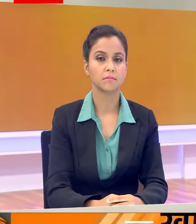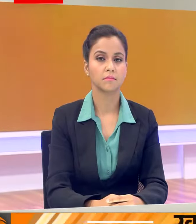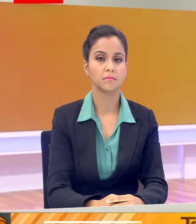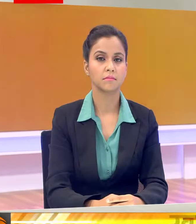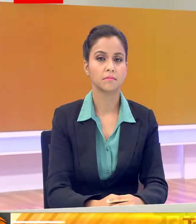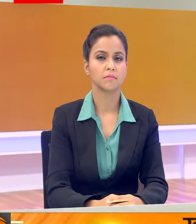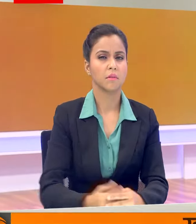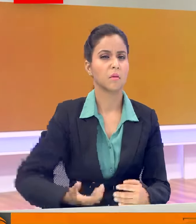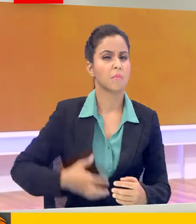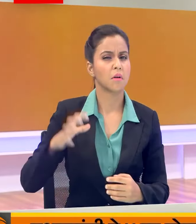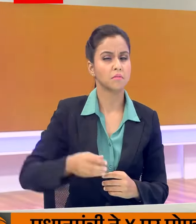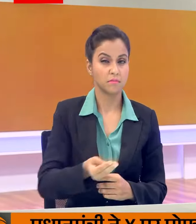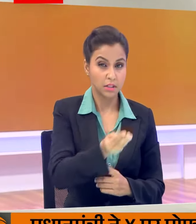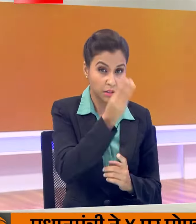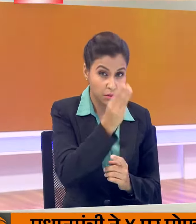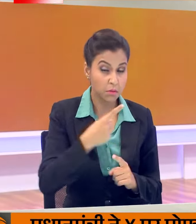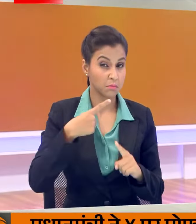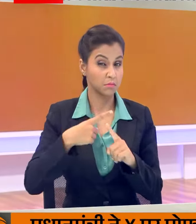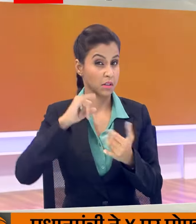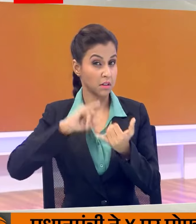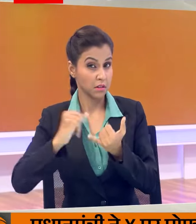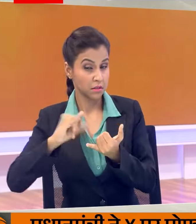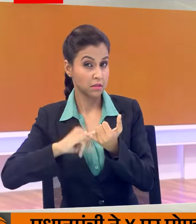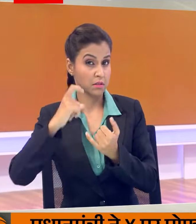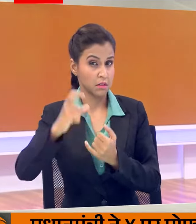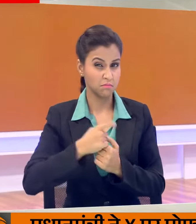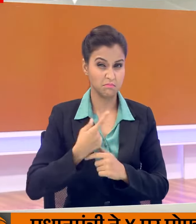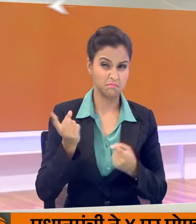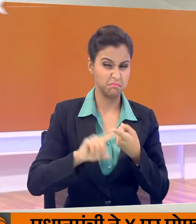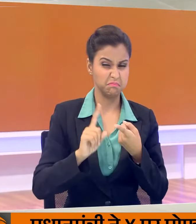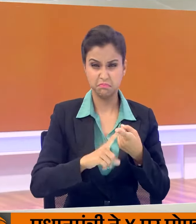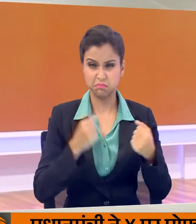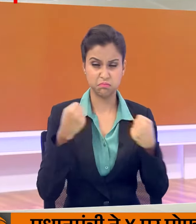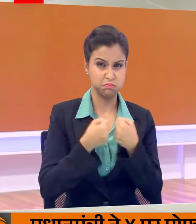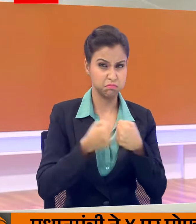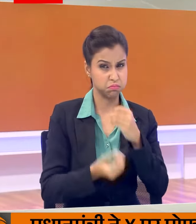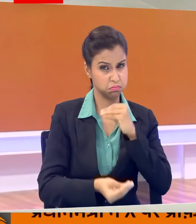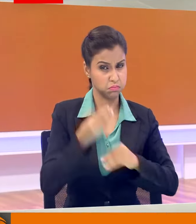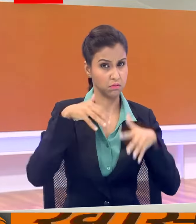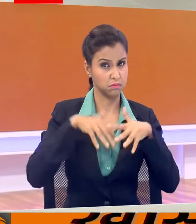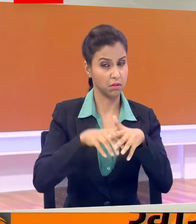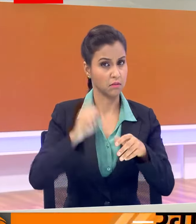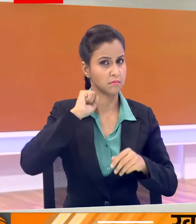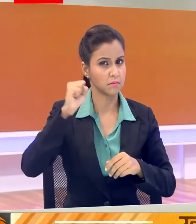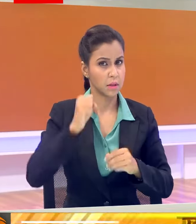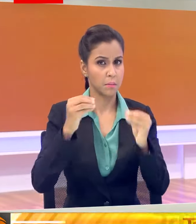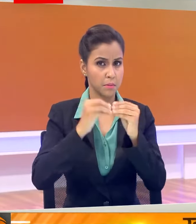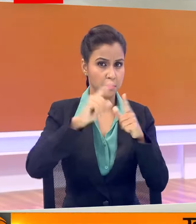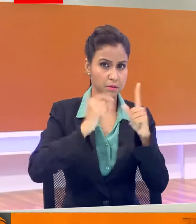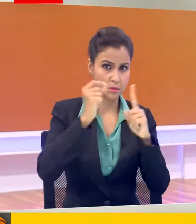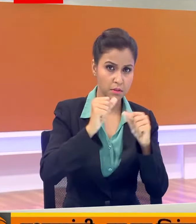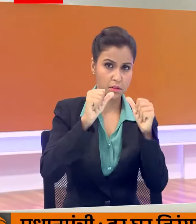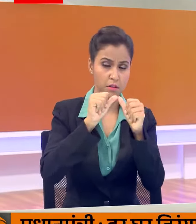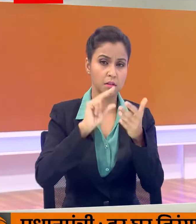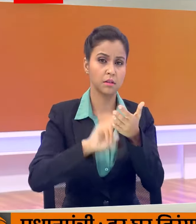और बांगलादेश में हिंदूओं और अल्प संखिकों उपर कट्टर पंथियों द्वारा लगातार हो रहे हमले पर भाजपा सांसद अनुराग ठाकुर ने